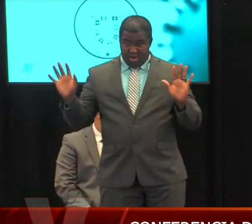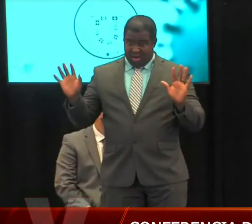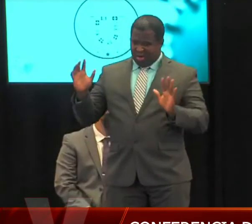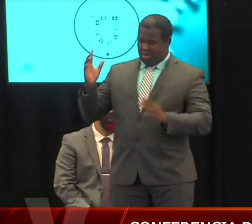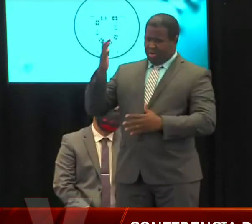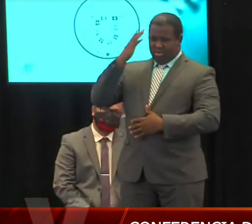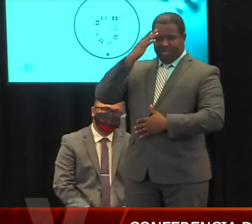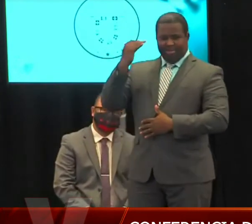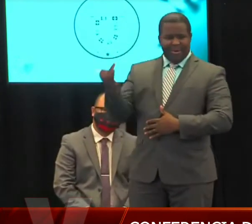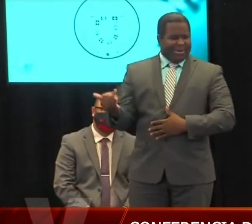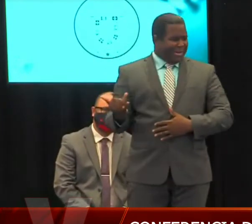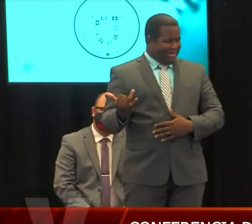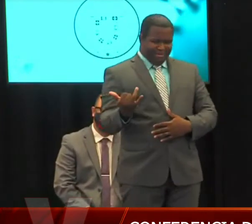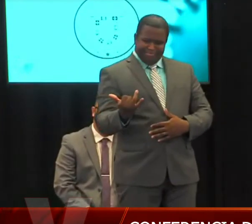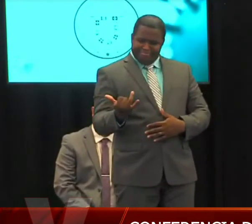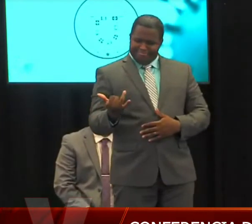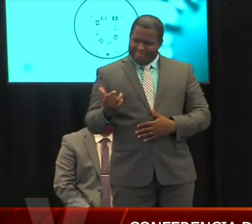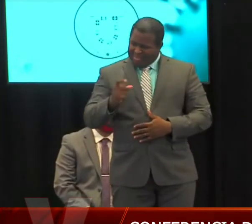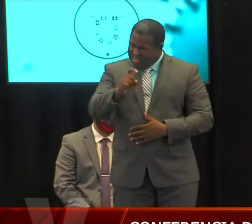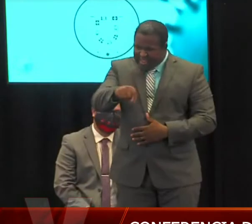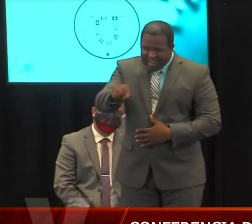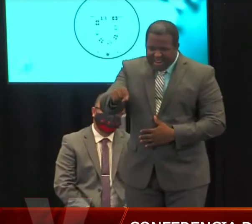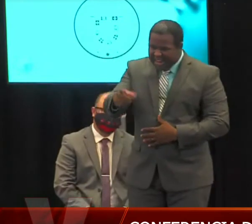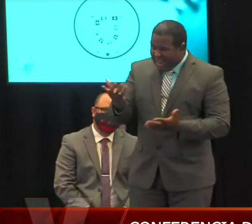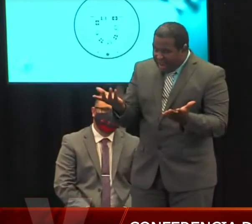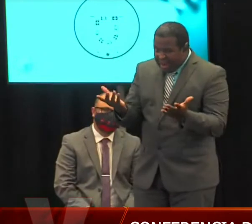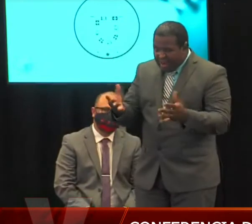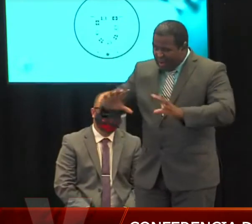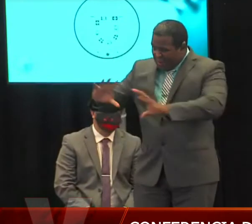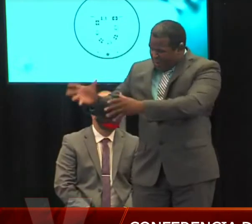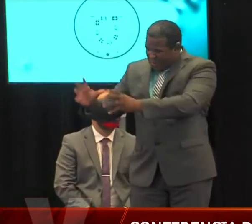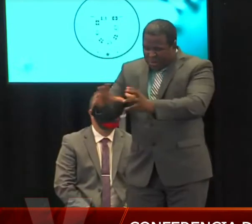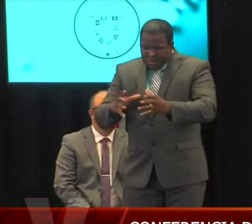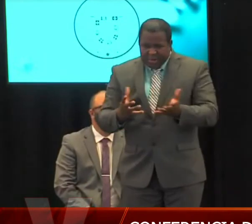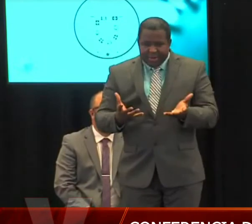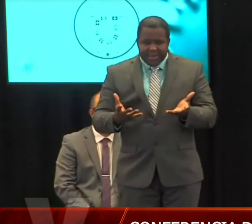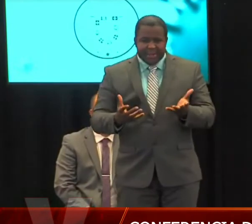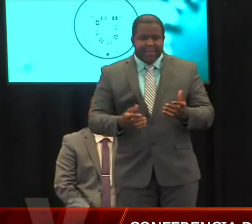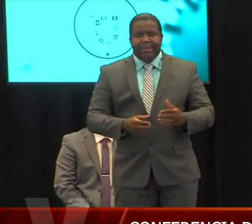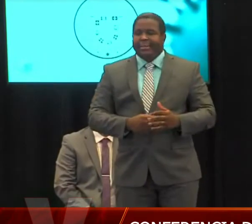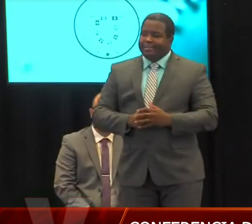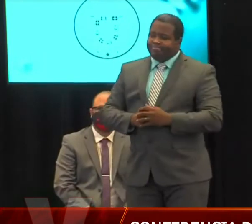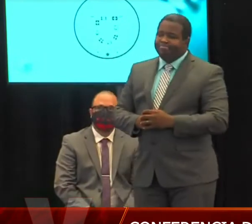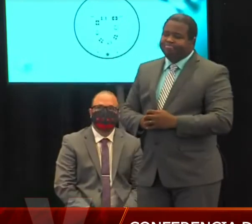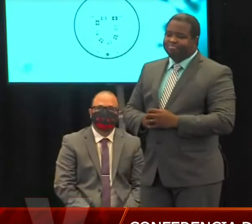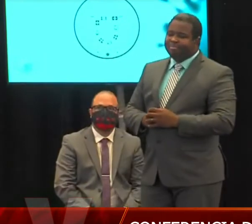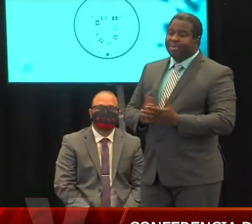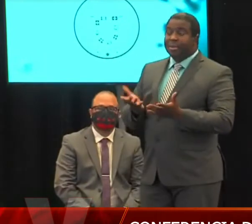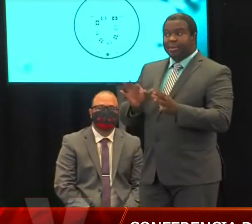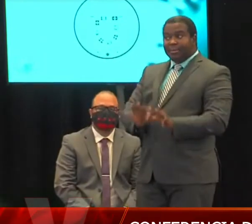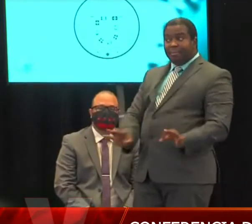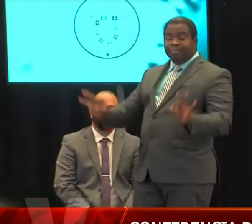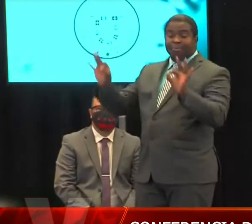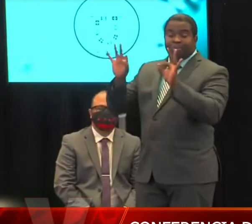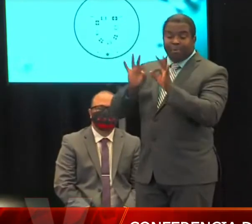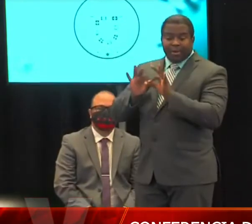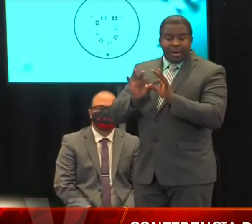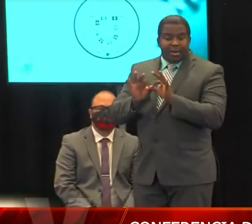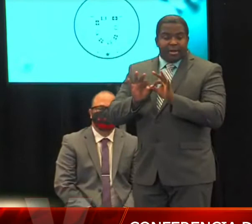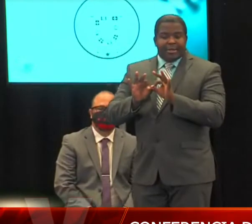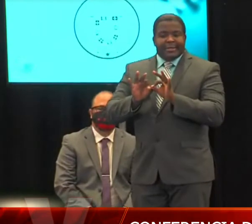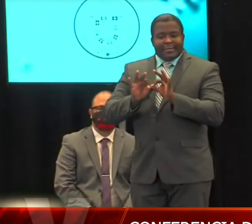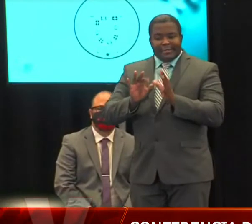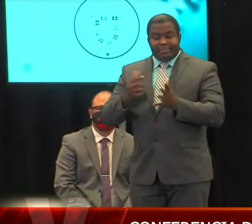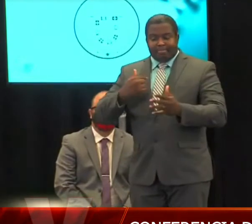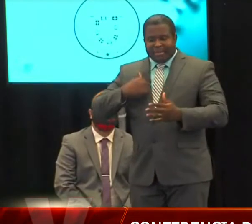dejó sin efecto en estos momentos los Task Force? Es importante que el pueblo no piense que puede bajar la guardia nunca. Hasta que no haya una vacuna, no